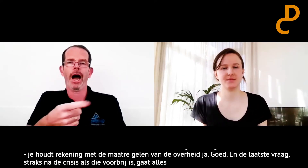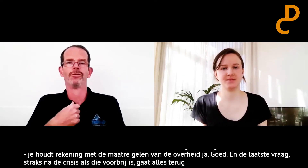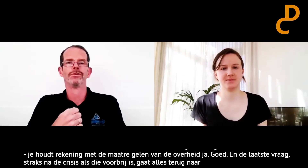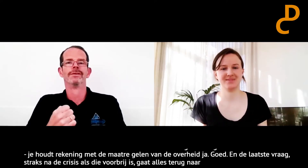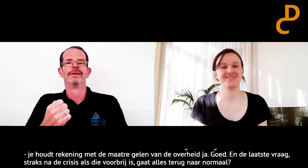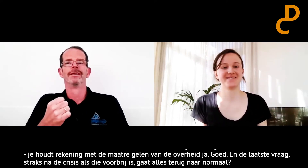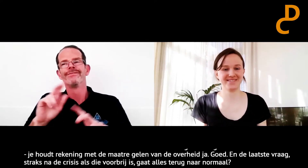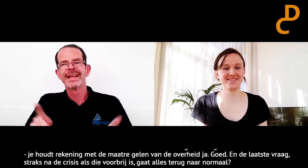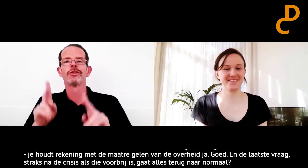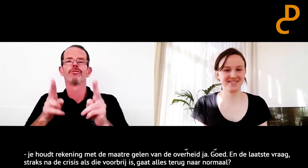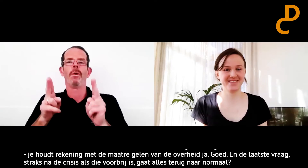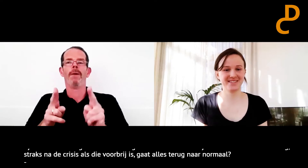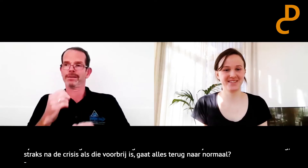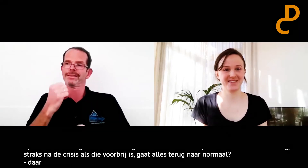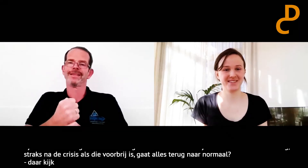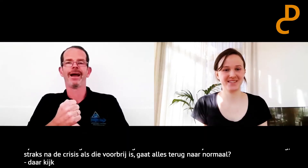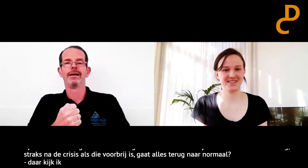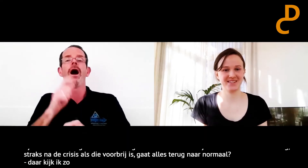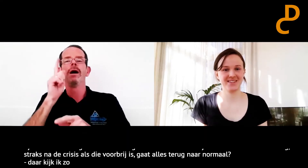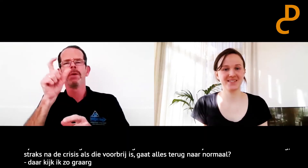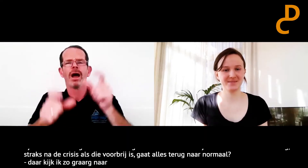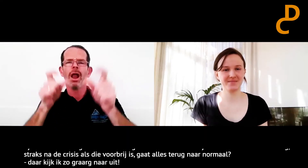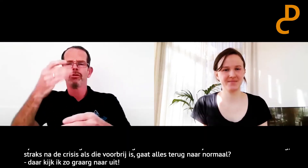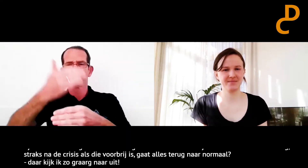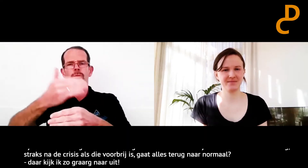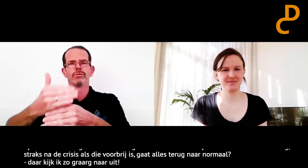Daar kijk ik zo graag naar uit. Gewoon dat het allemaal weer normaal is, zeker.